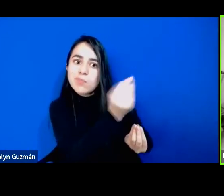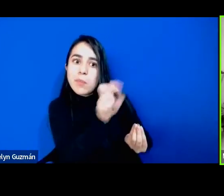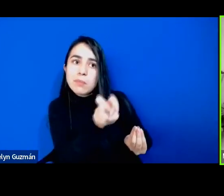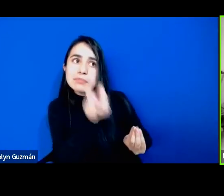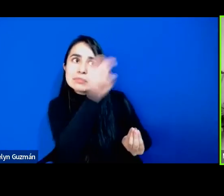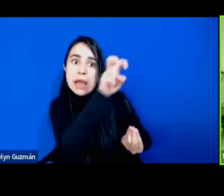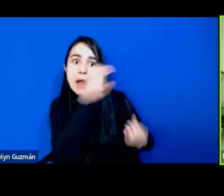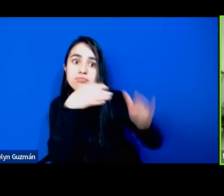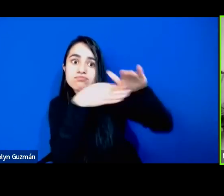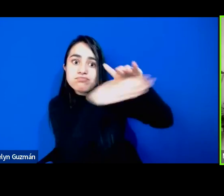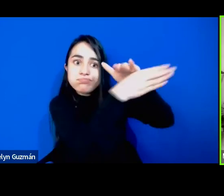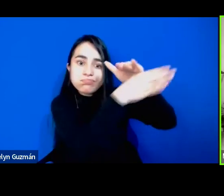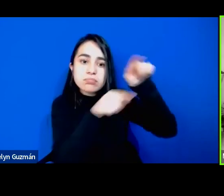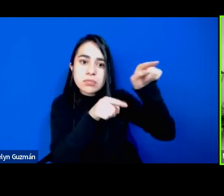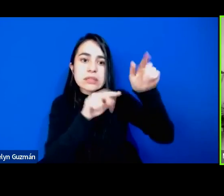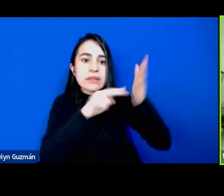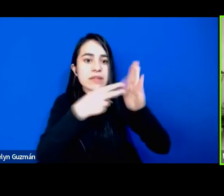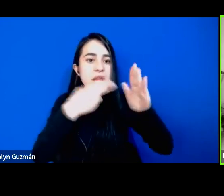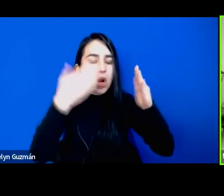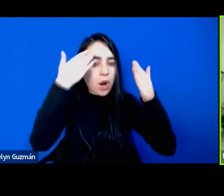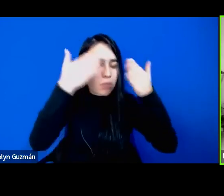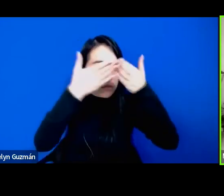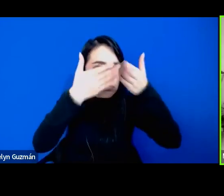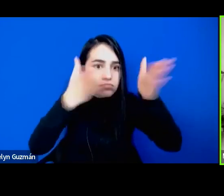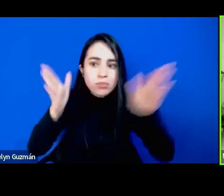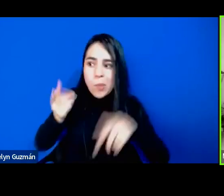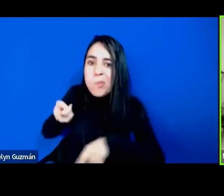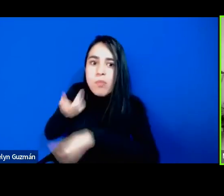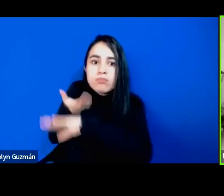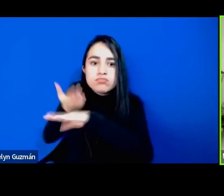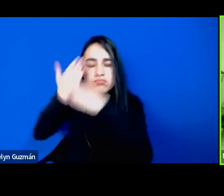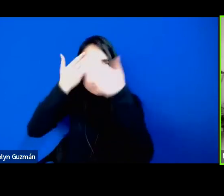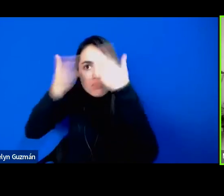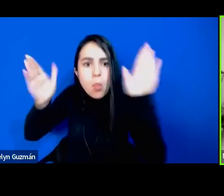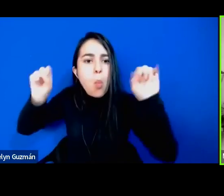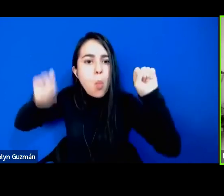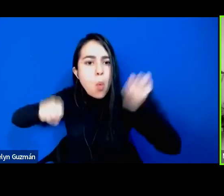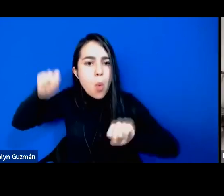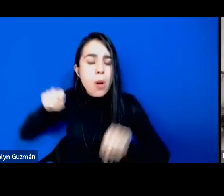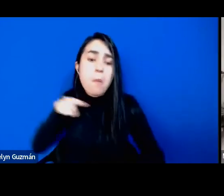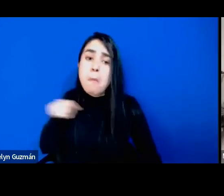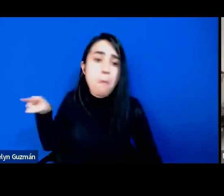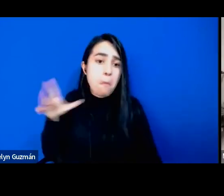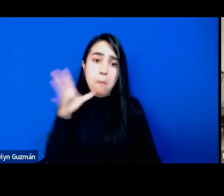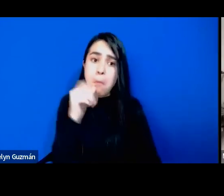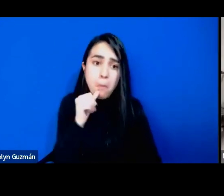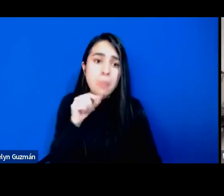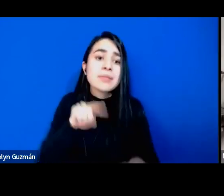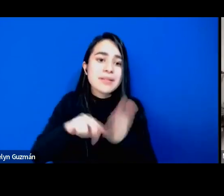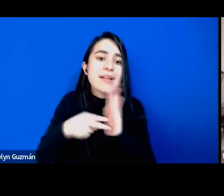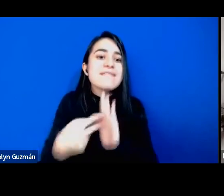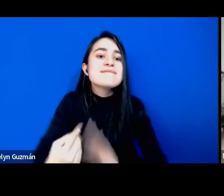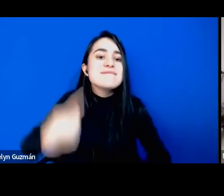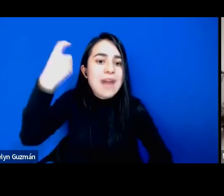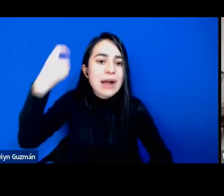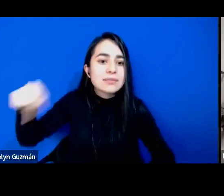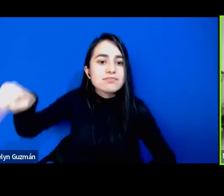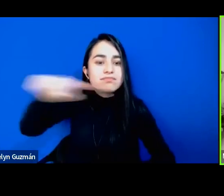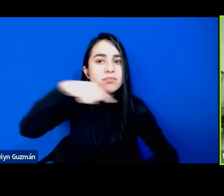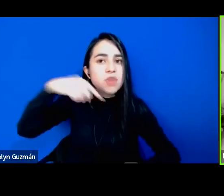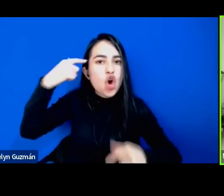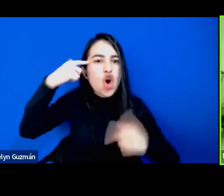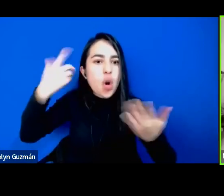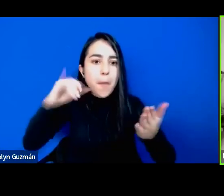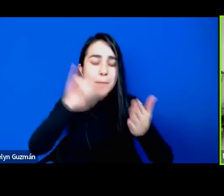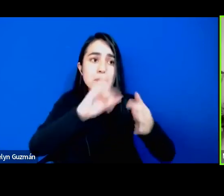nos abren el horizonte a lo que sería posible. O sea, siento que todavía estamos por imaginar más allá